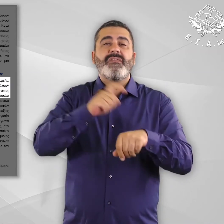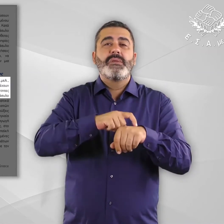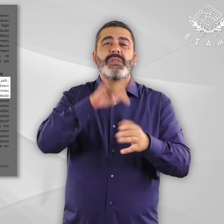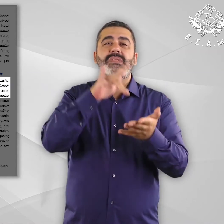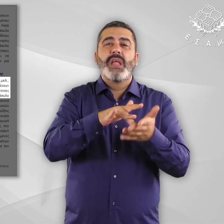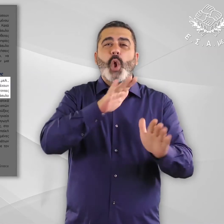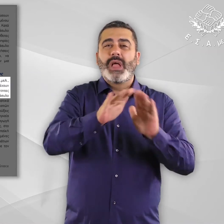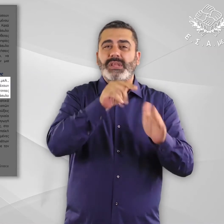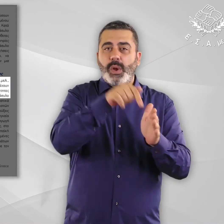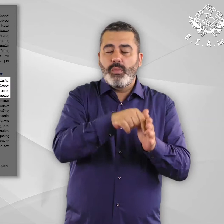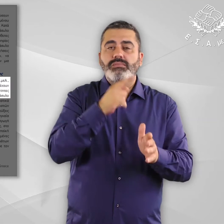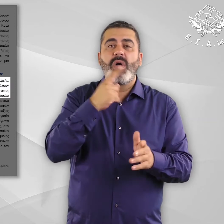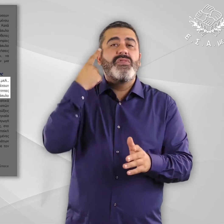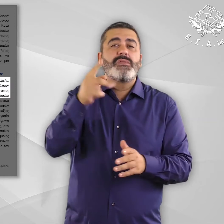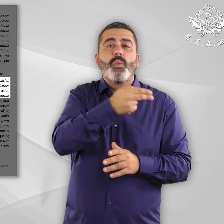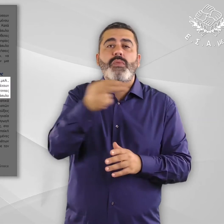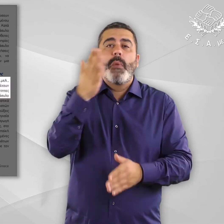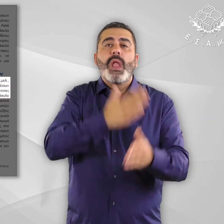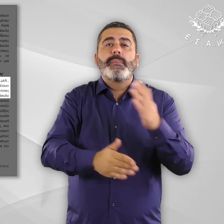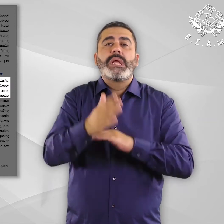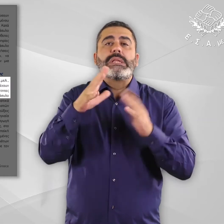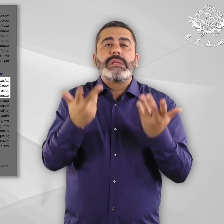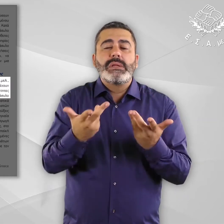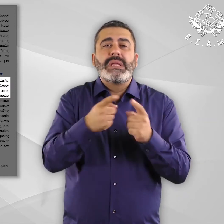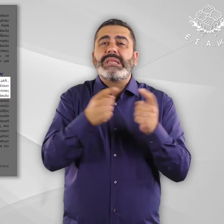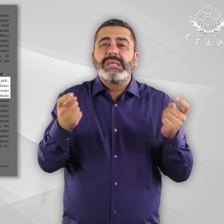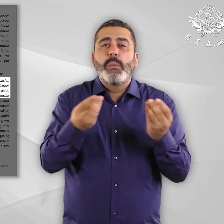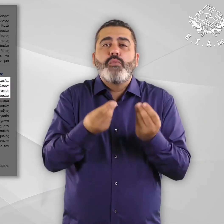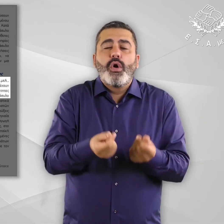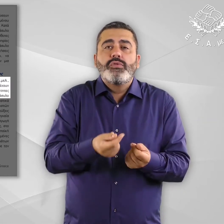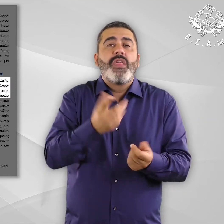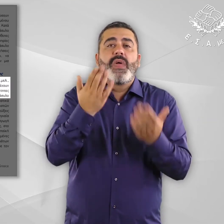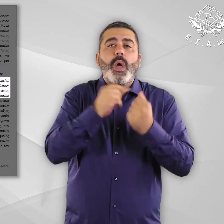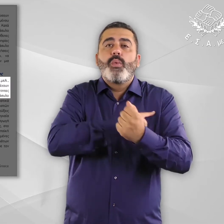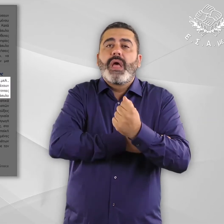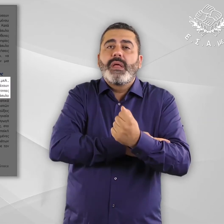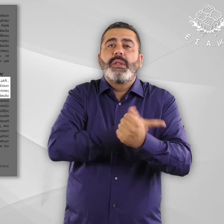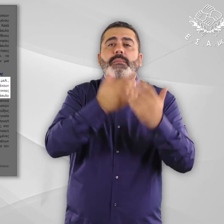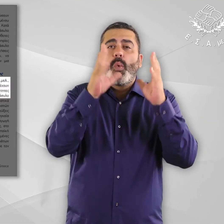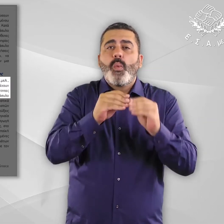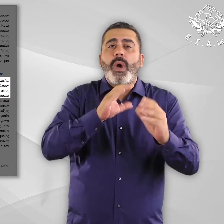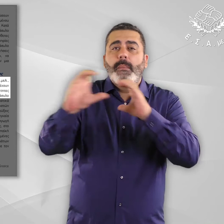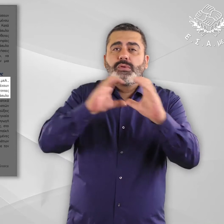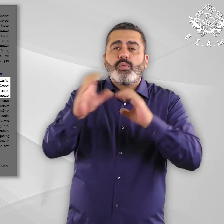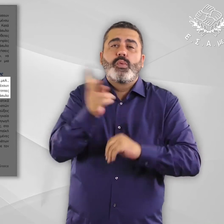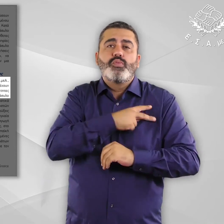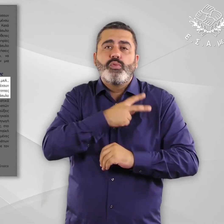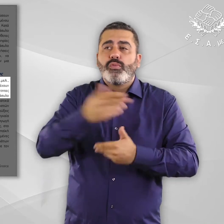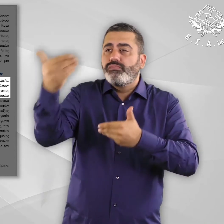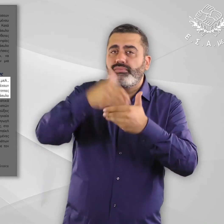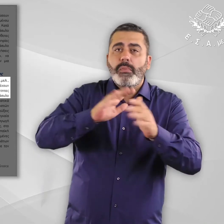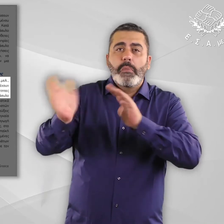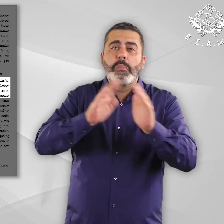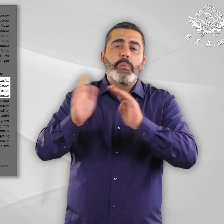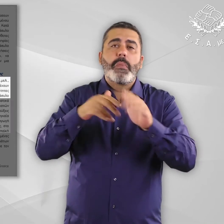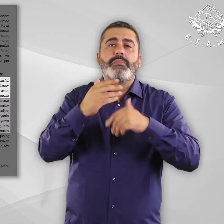ασύλου δεν έχουν γνώση σε θέματα αναπηρίας, ούτε έχουν τις κατάλληλες δεξιότητες ώστε μεταχειρίζονται αποτελεσματικά και δικαιαετούν